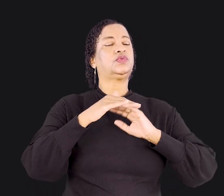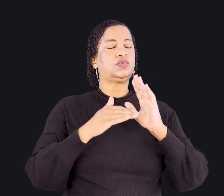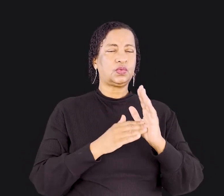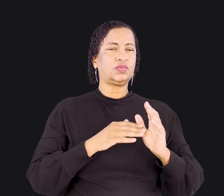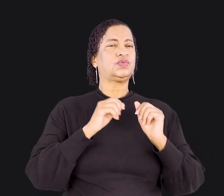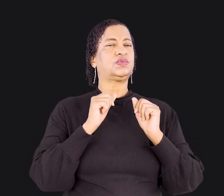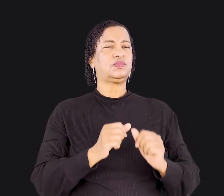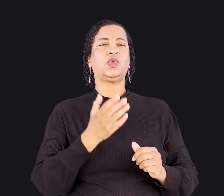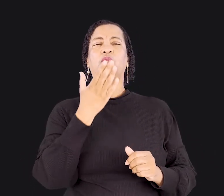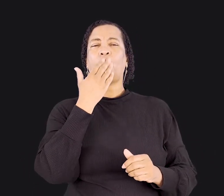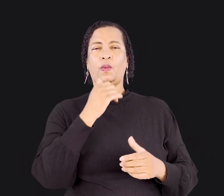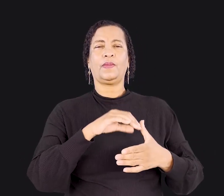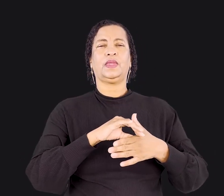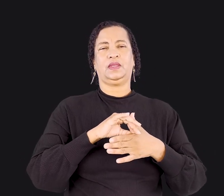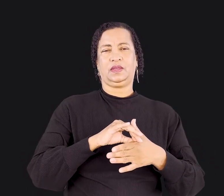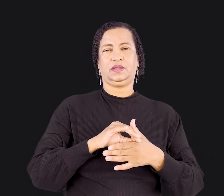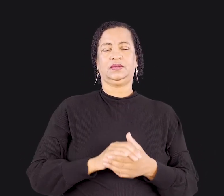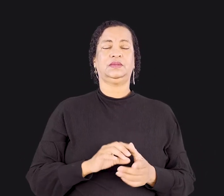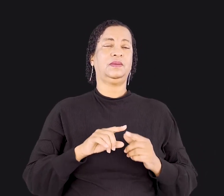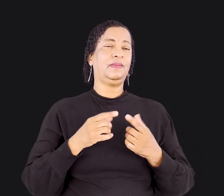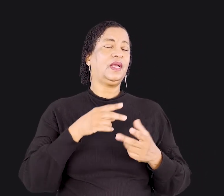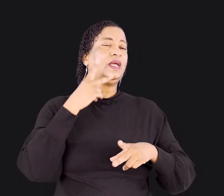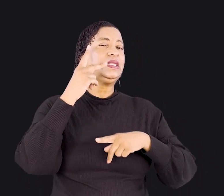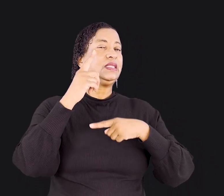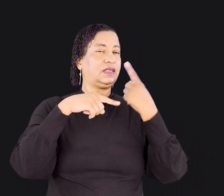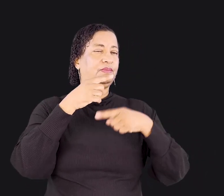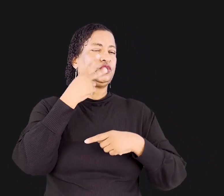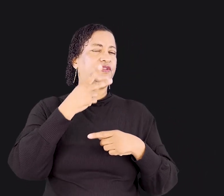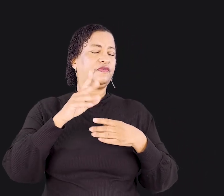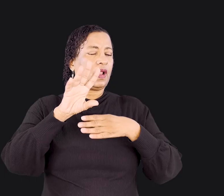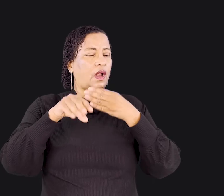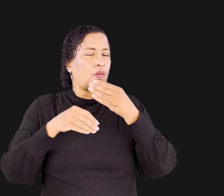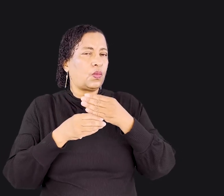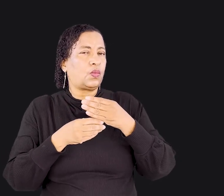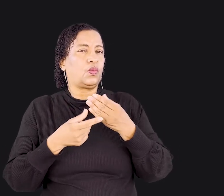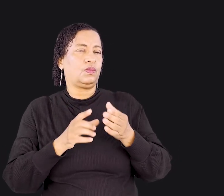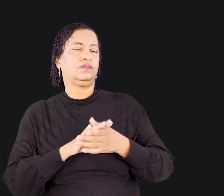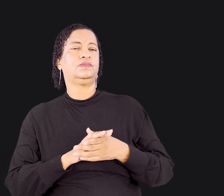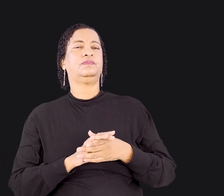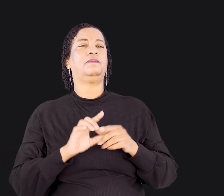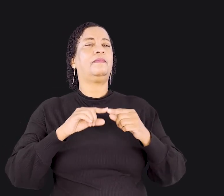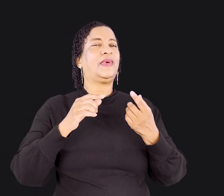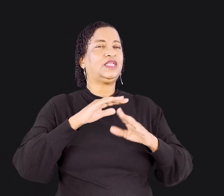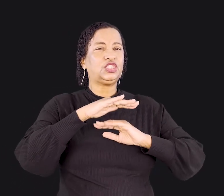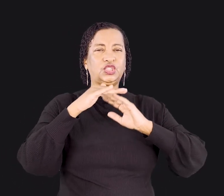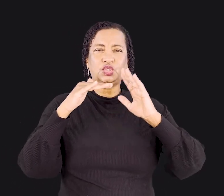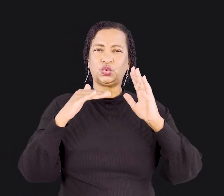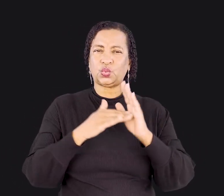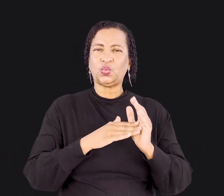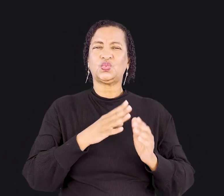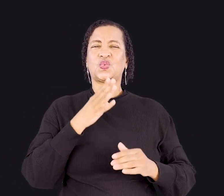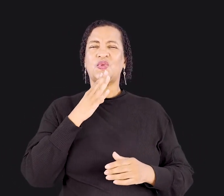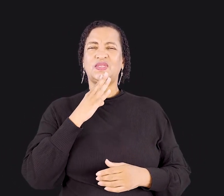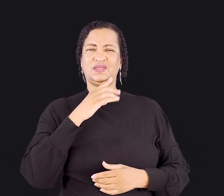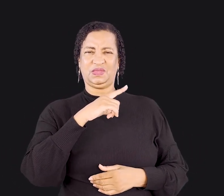Mas depois ele acrescentou o seguinte, contudo, nem todos têm esse conhecimento.